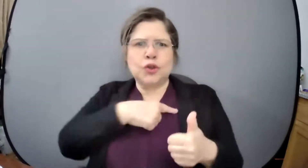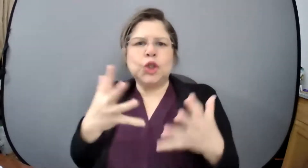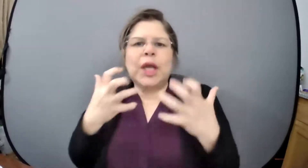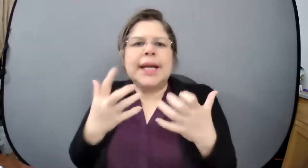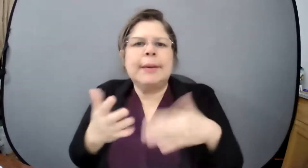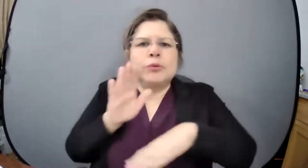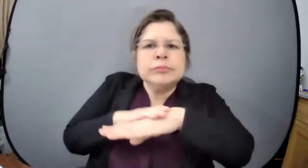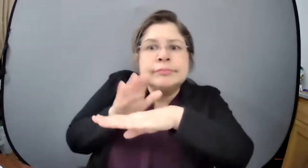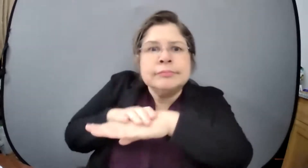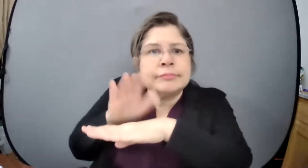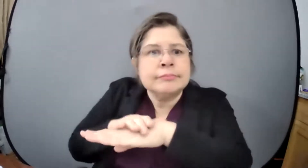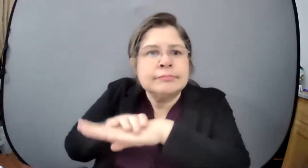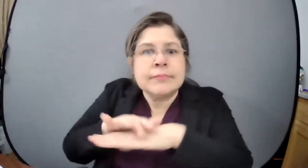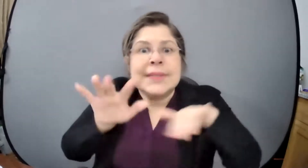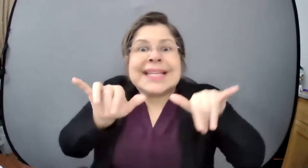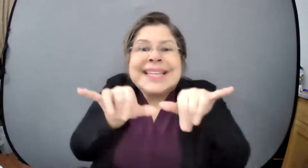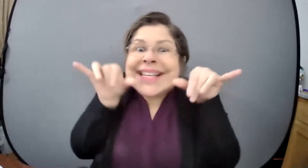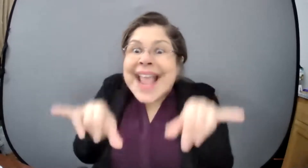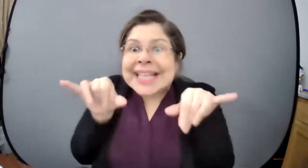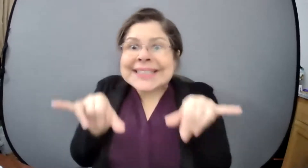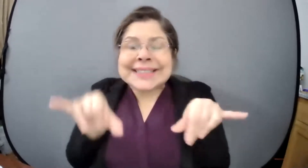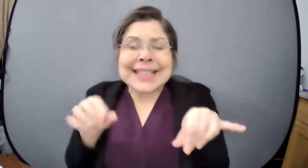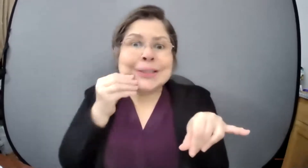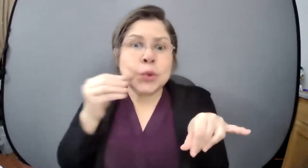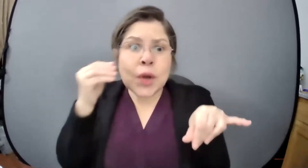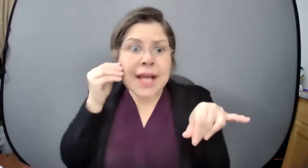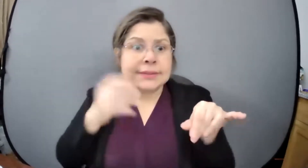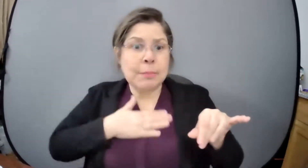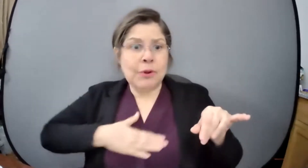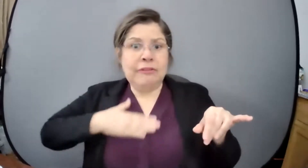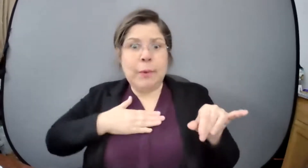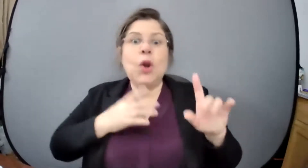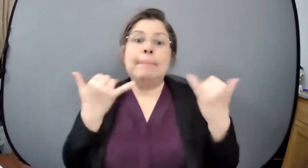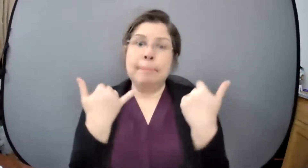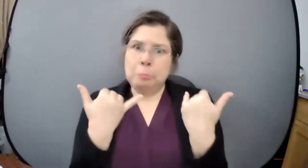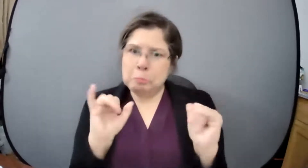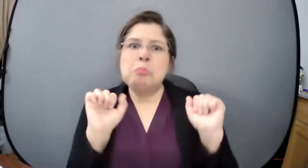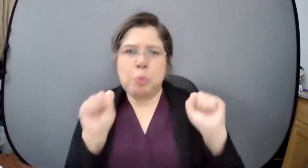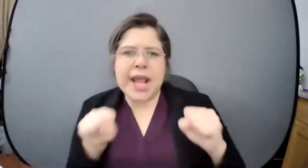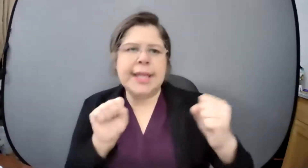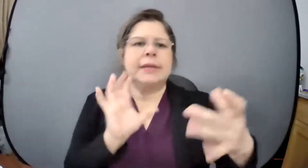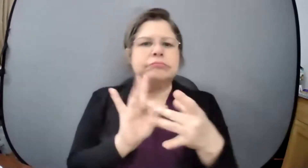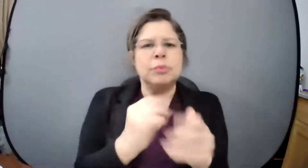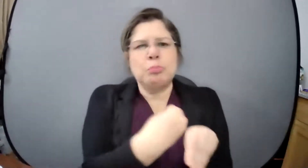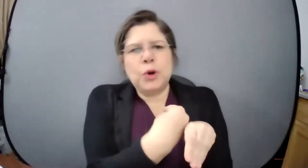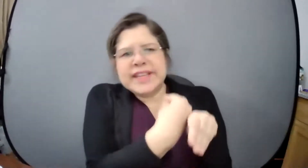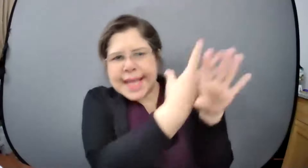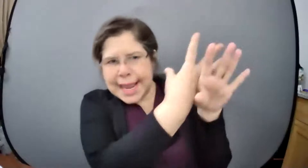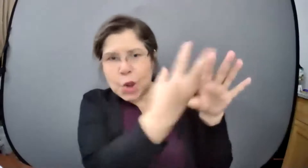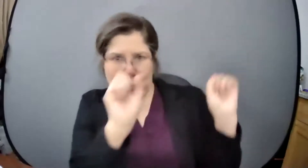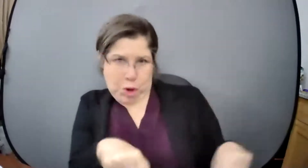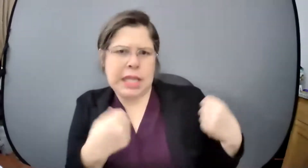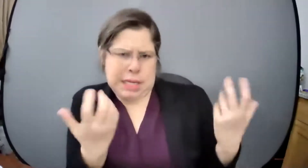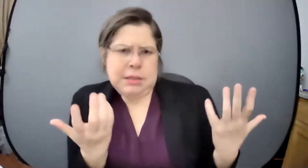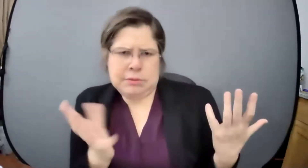personas darles ideas de cómo mantener esa conexión social por eso es que esta campaña que tenemos ahora se llama distancia